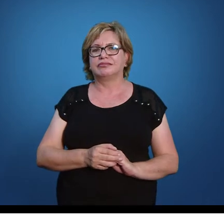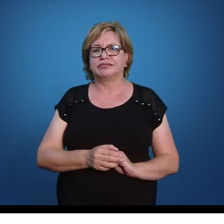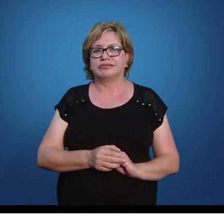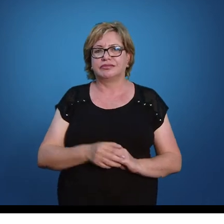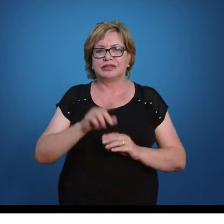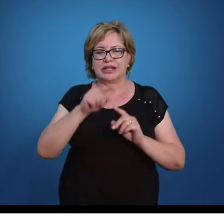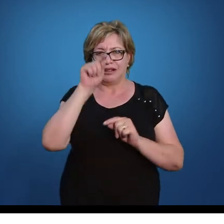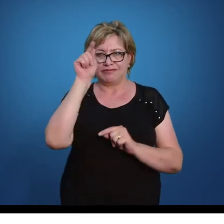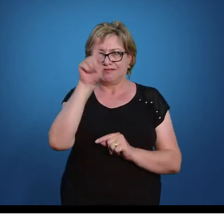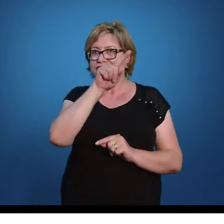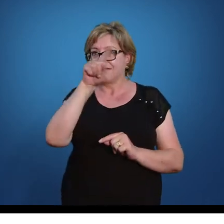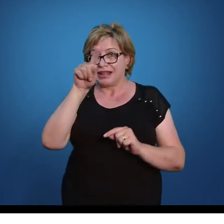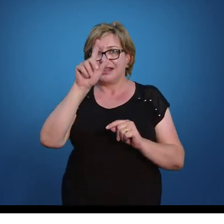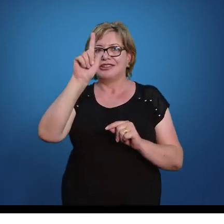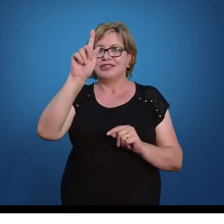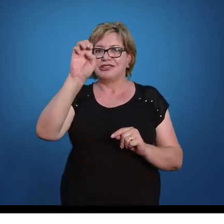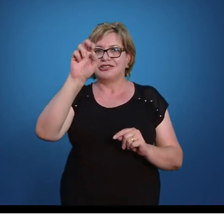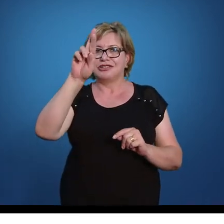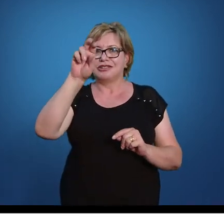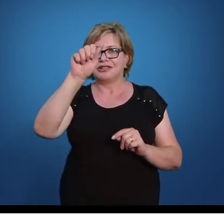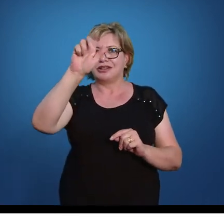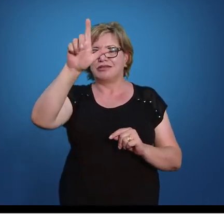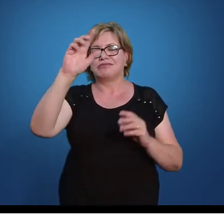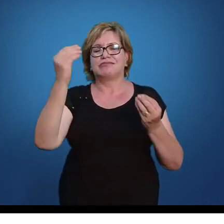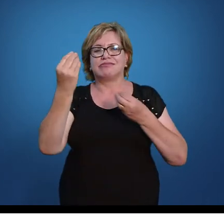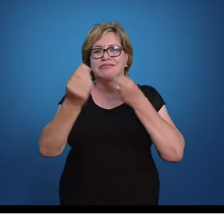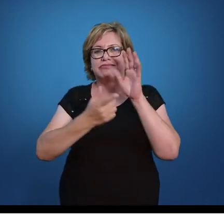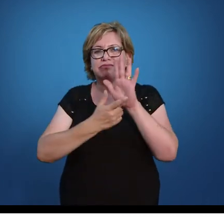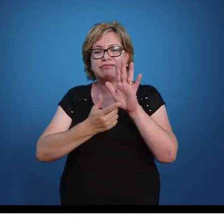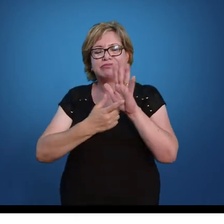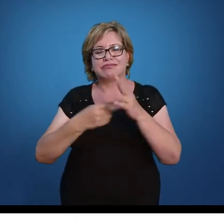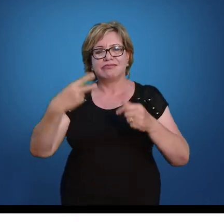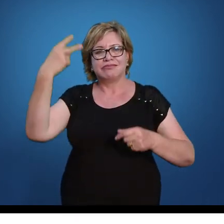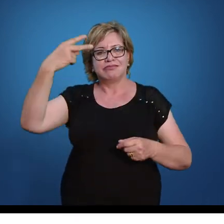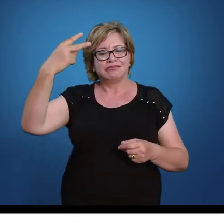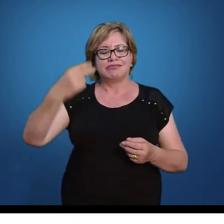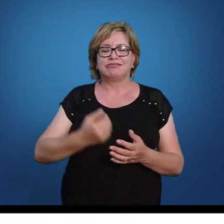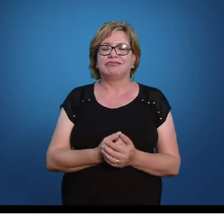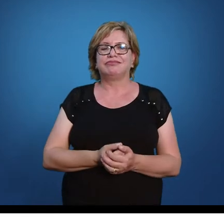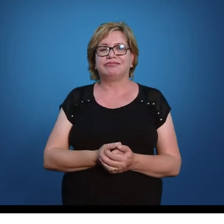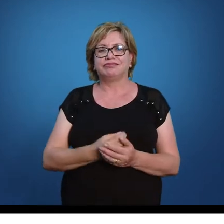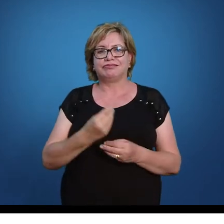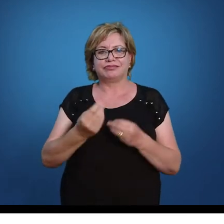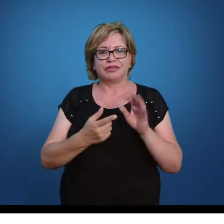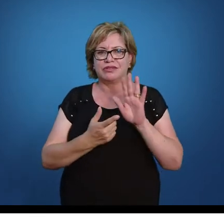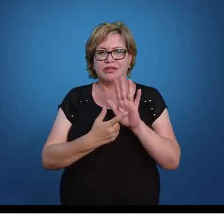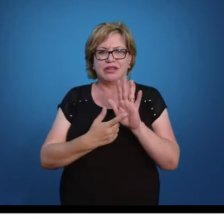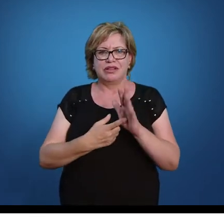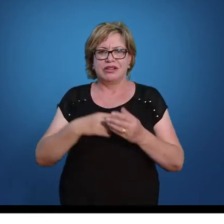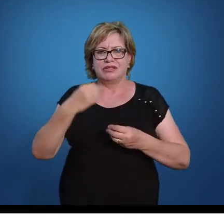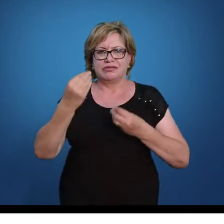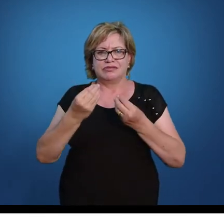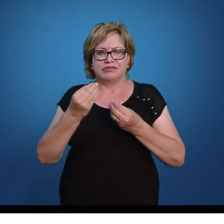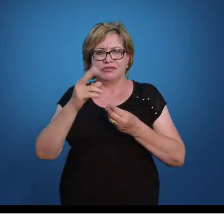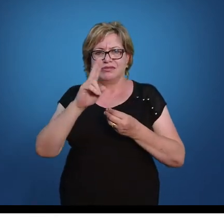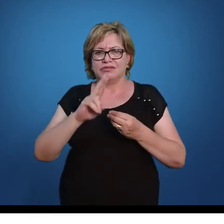Essa é a expressão geral, algébrica, que a gente chama, da equação do segundo grau. Eu não vou colocar aqui, não vou usar tanto rigor, mas